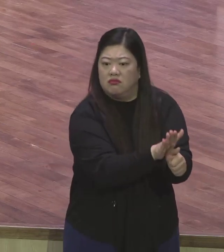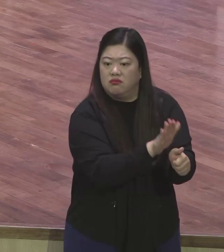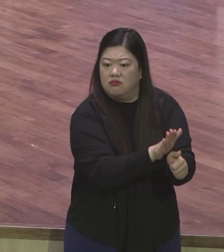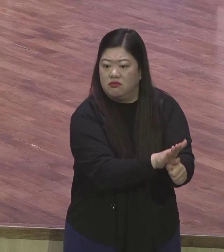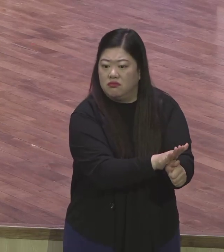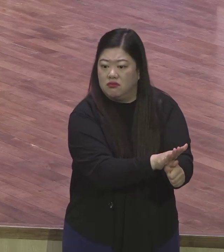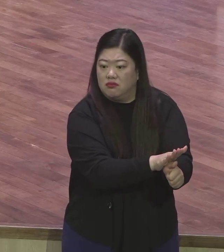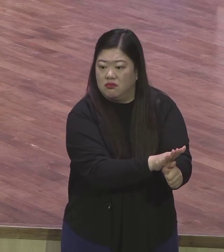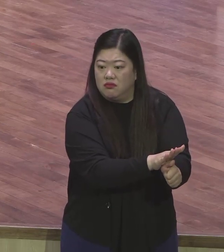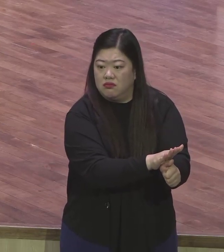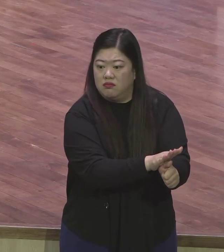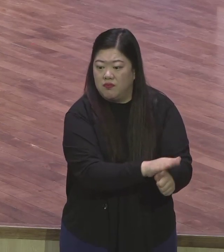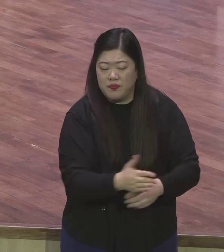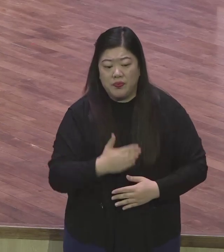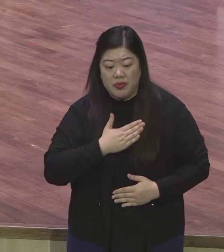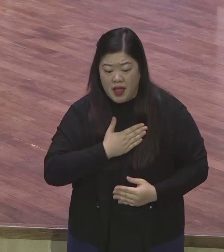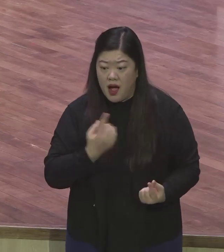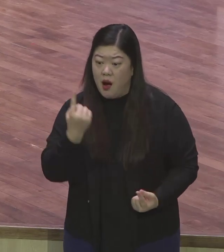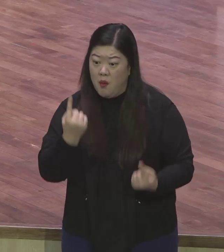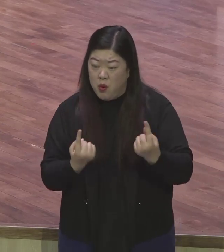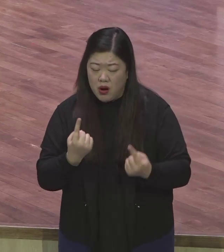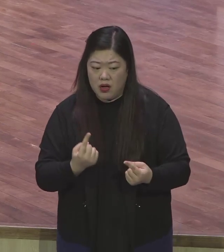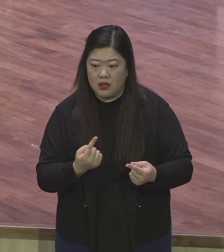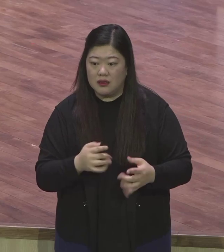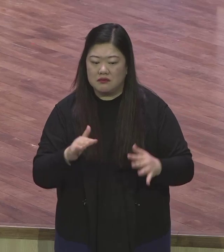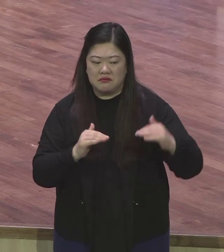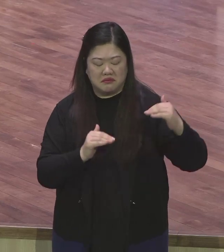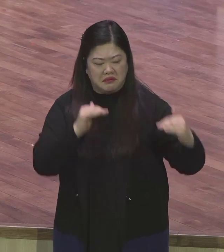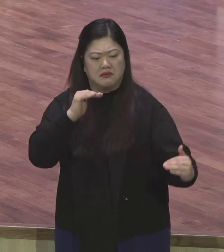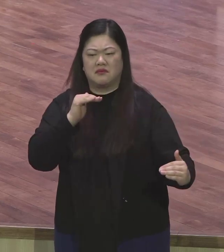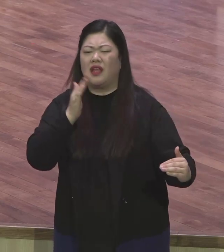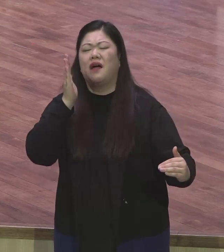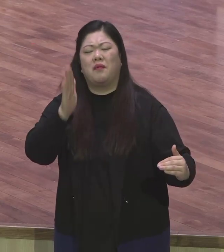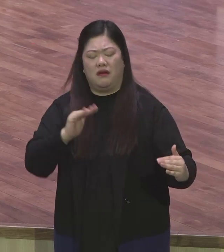나보다 나보다 낫게 여기로 남을 무시하게 보지 말단 말이에요 남을 무시하지 말단 말이에요